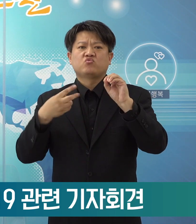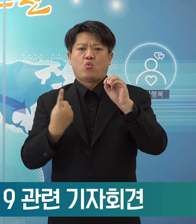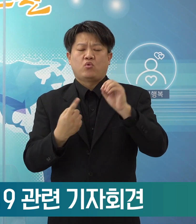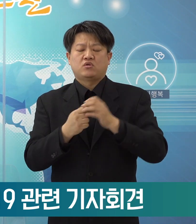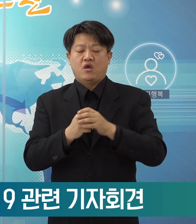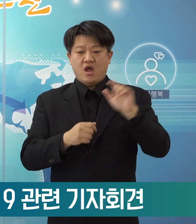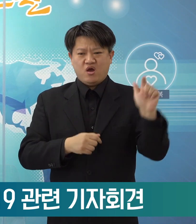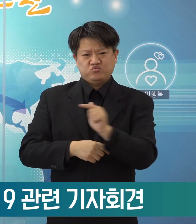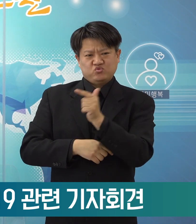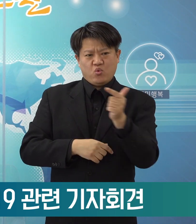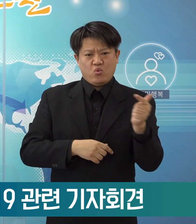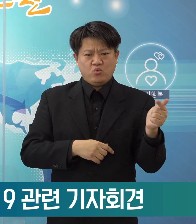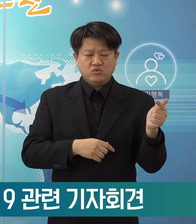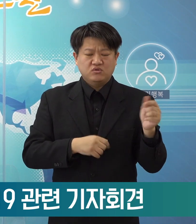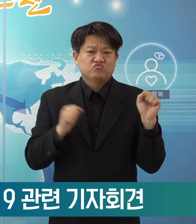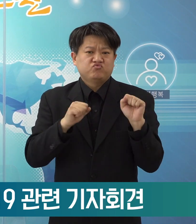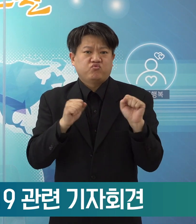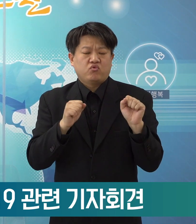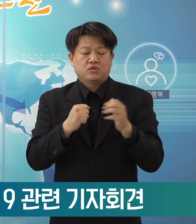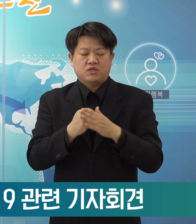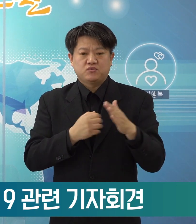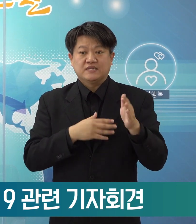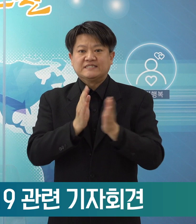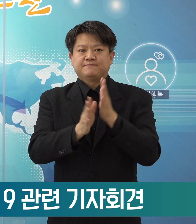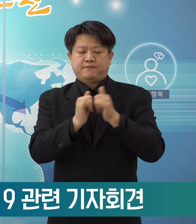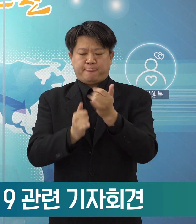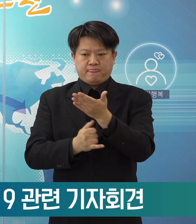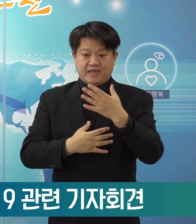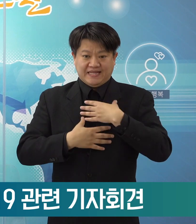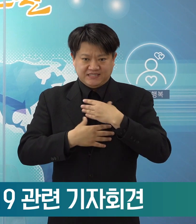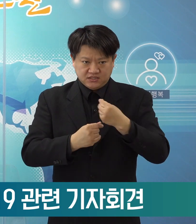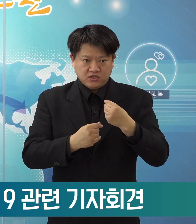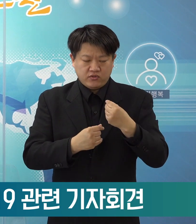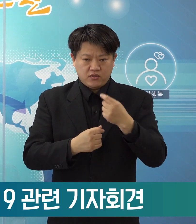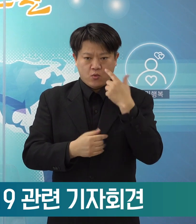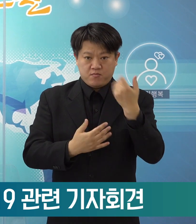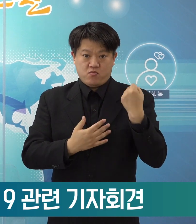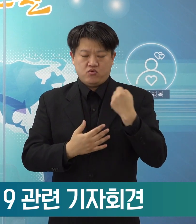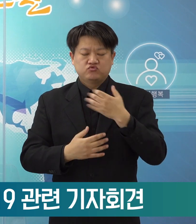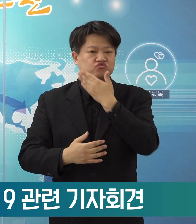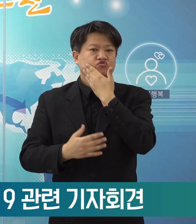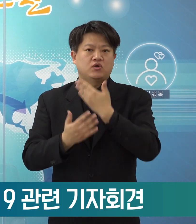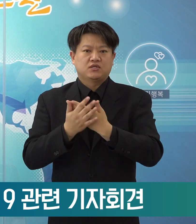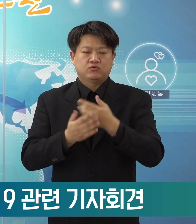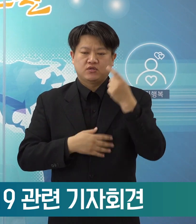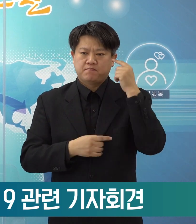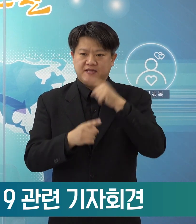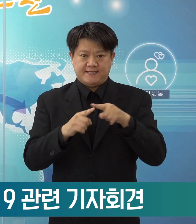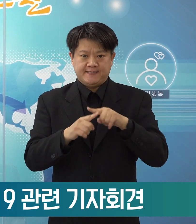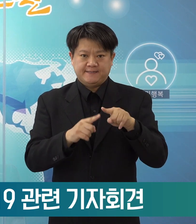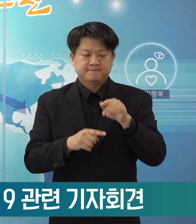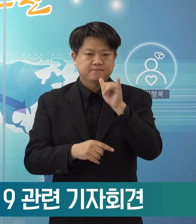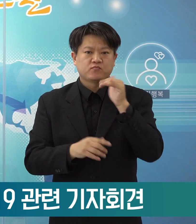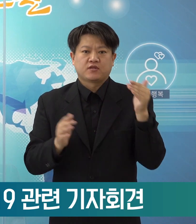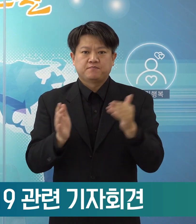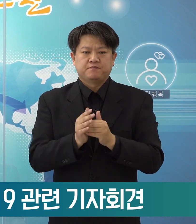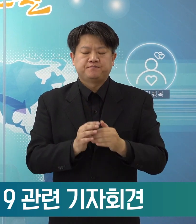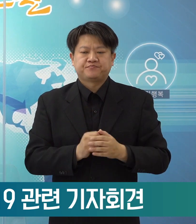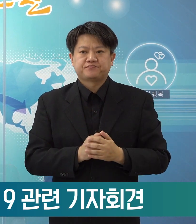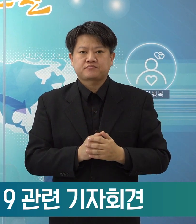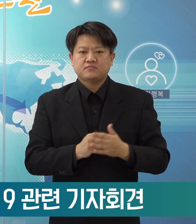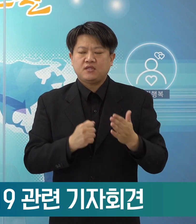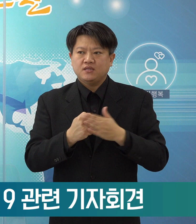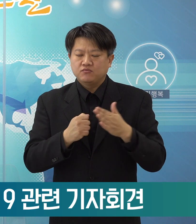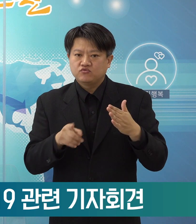지속될 것이기 때문에 시민 안전 확보가 매우 중요하다고 저희들이 판단하고 있습니다. 따라서